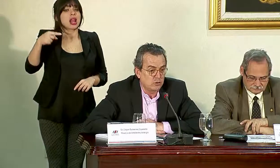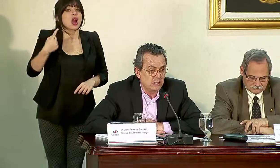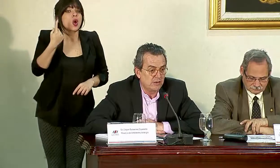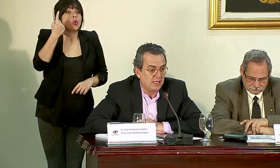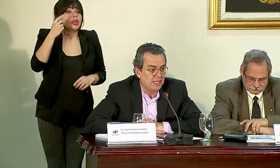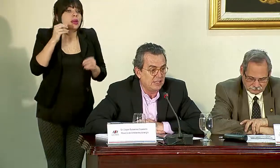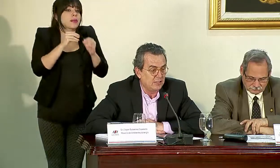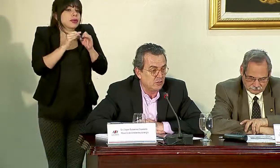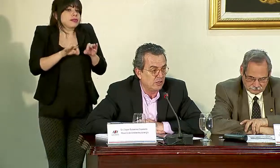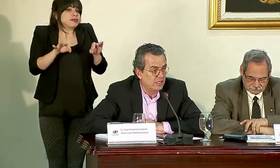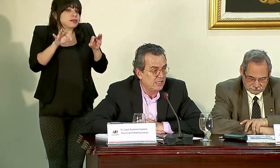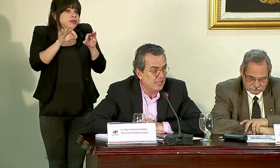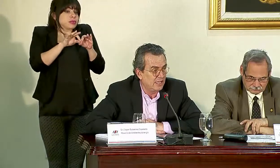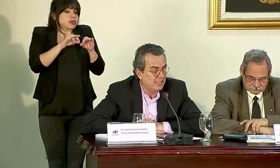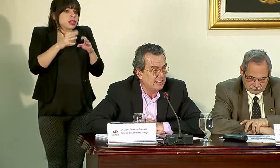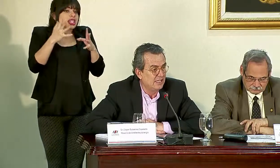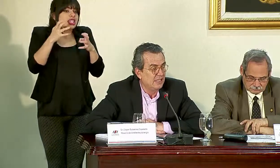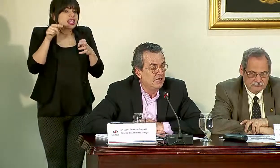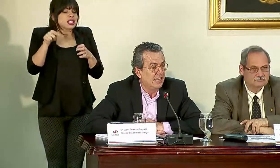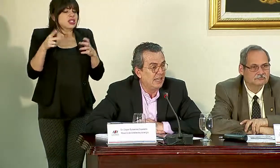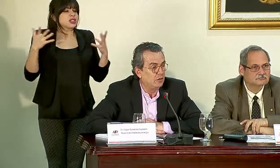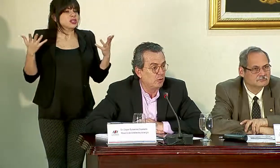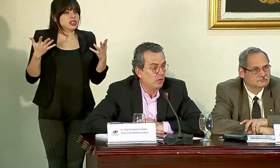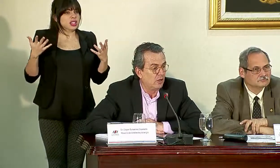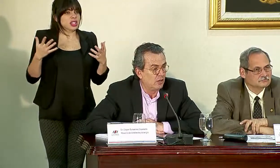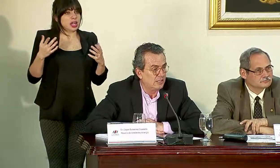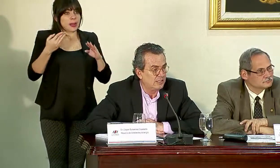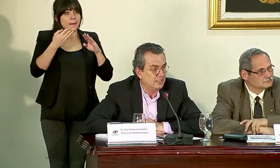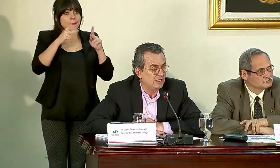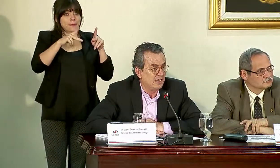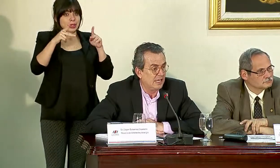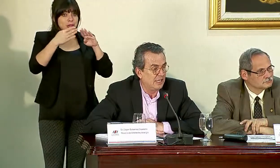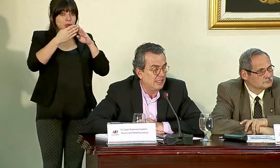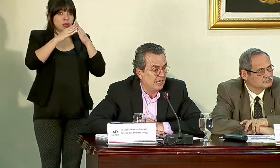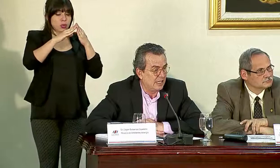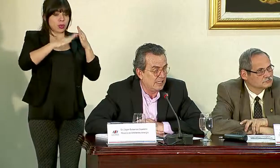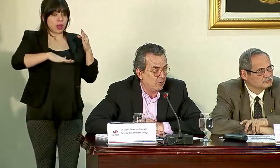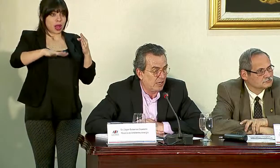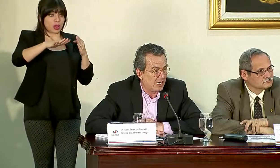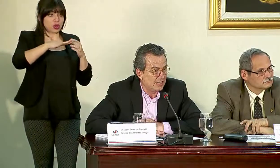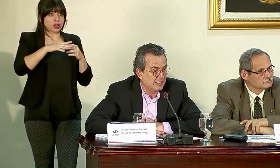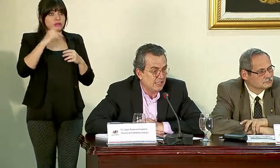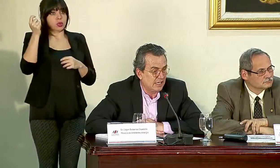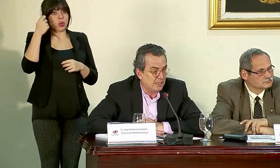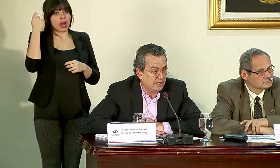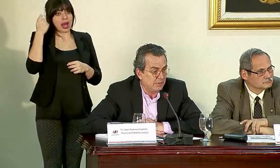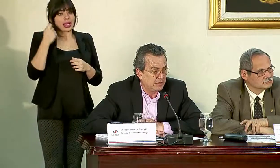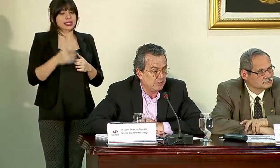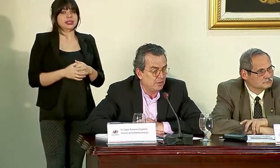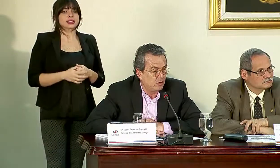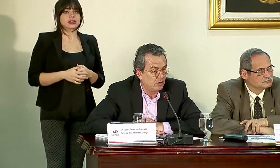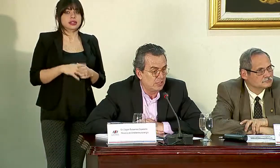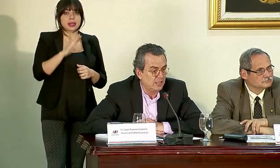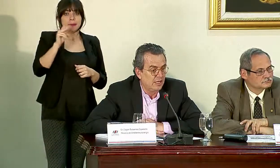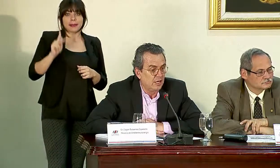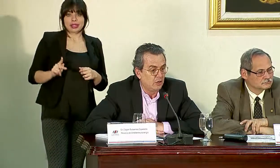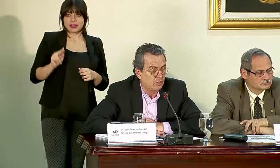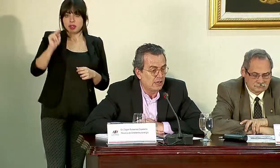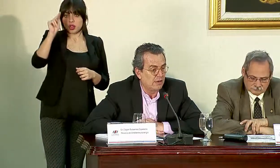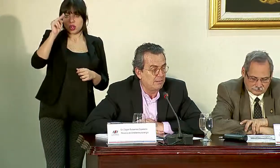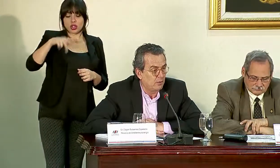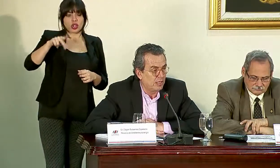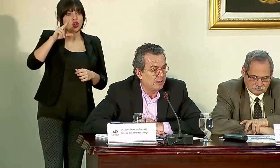y exclusiva intención que tienen es de que los pobladores de Guanacaste y del Pacífico Norte